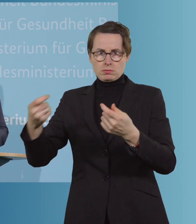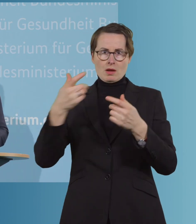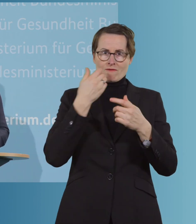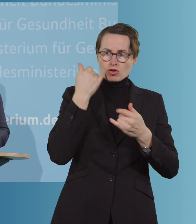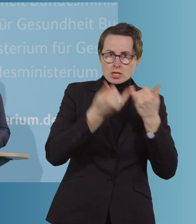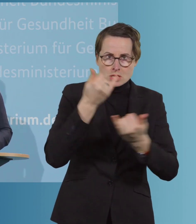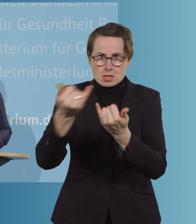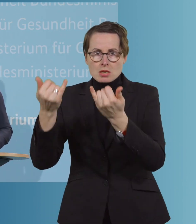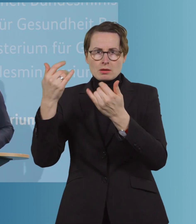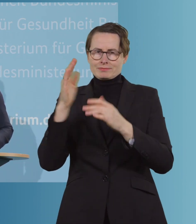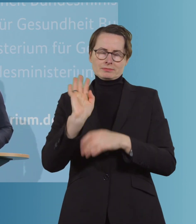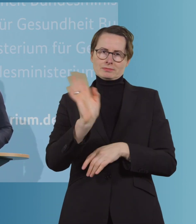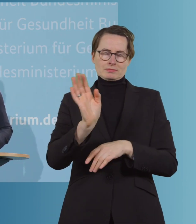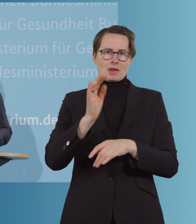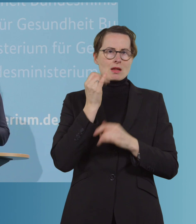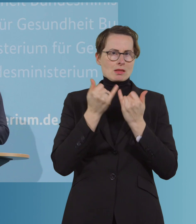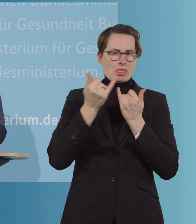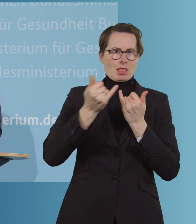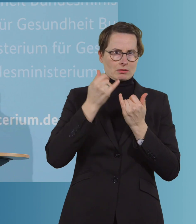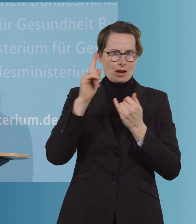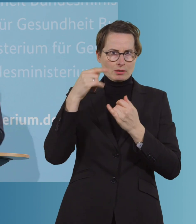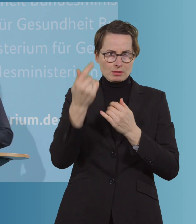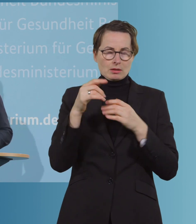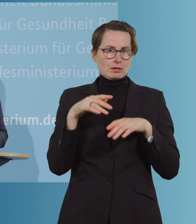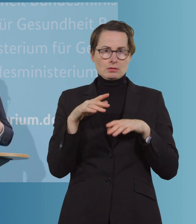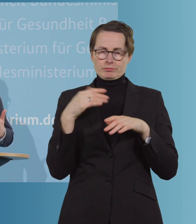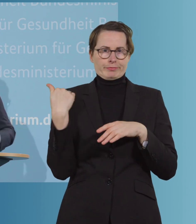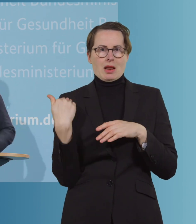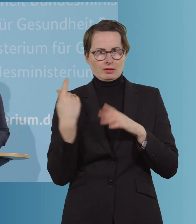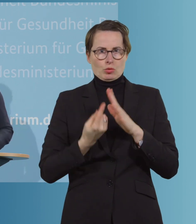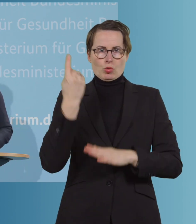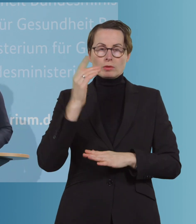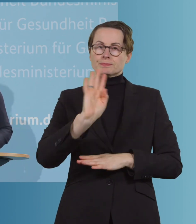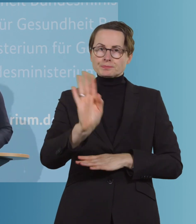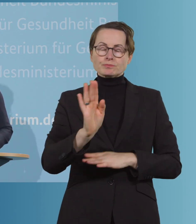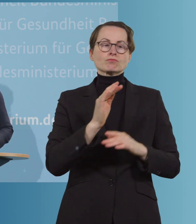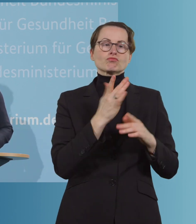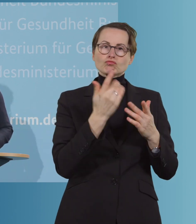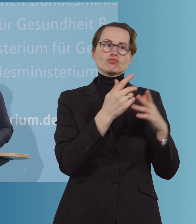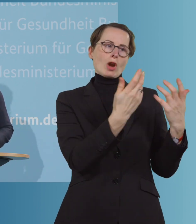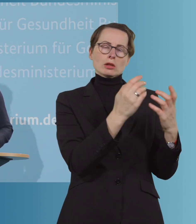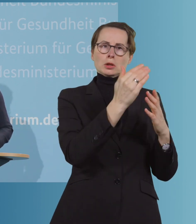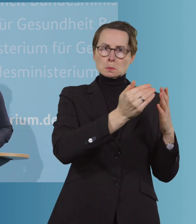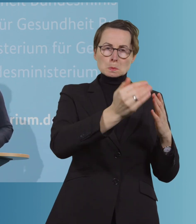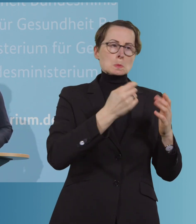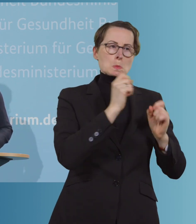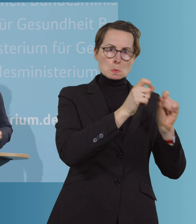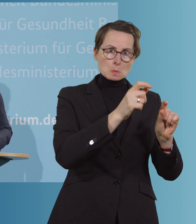dann die Überlastung der Hotlines eintritt, sondern dass man das zeitversetzt auch ausdrücklich nach der Verordnung machen kann. Also